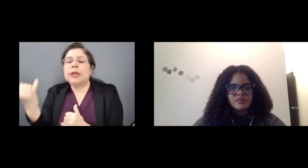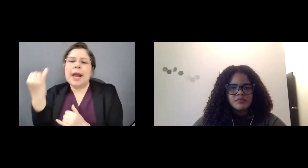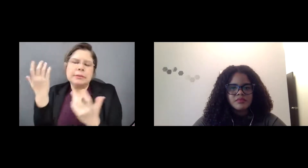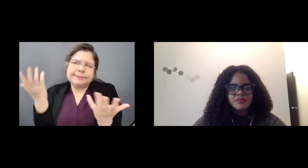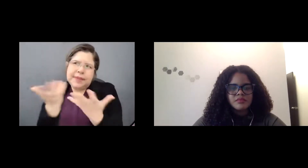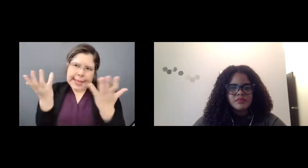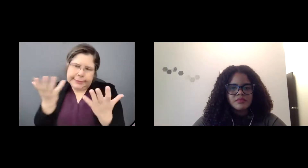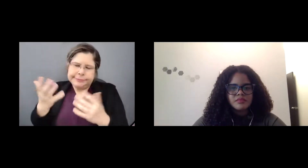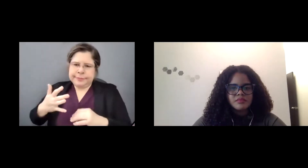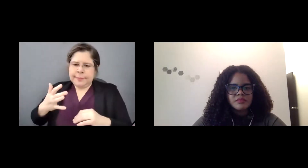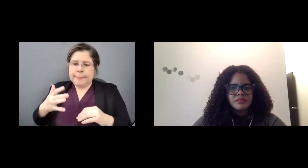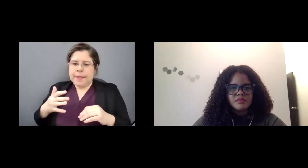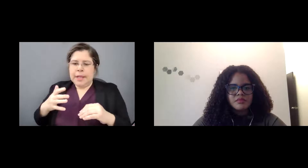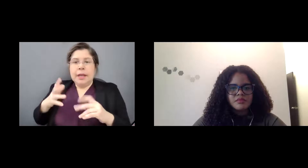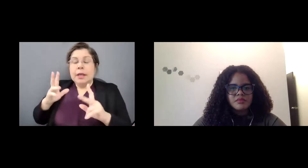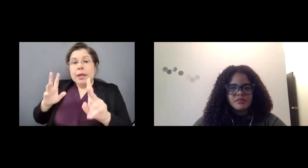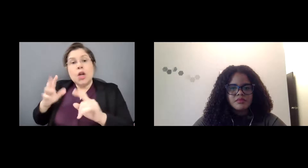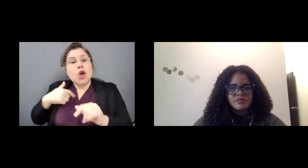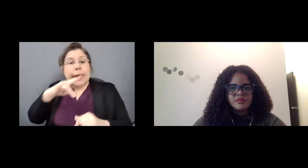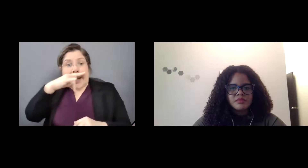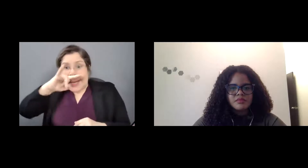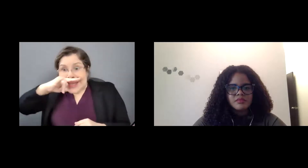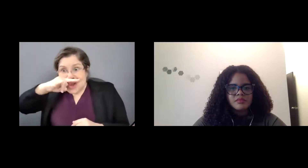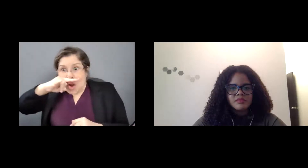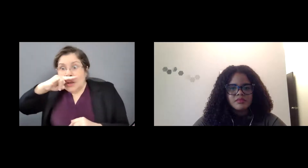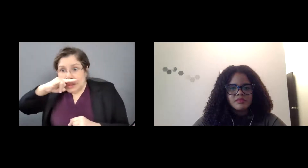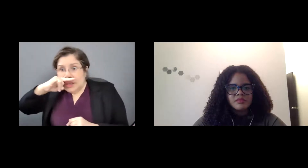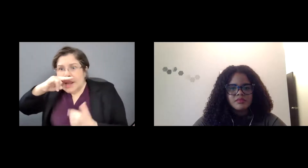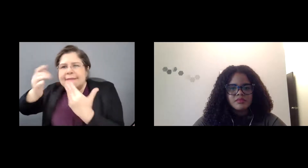mucho mejor que nosotros los adultos, aquí los terribles somos los adultos.